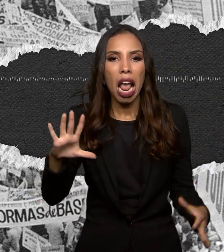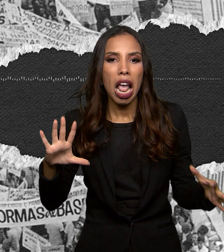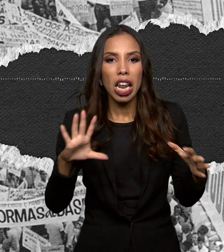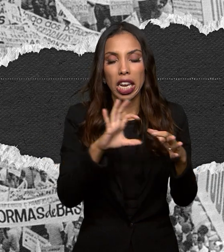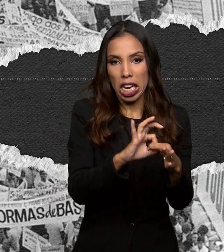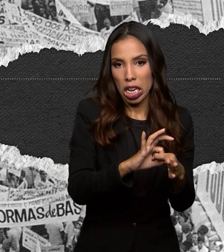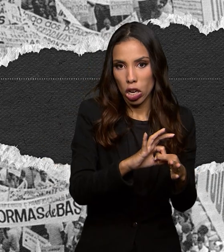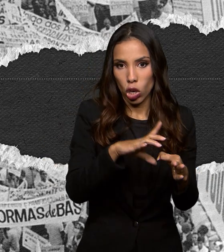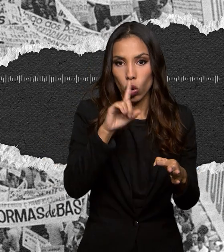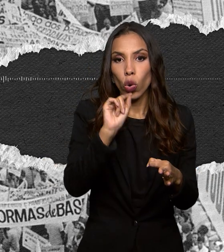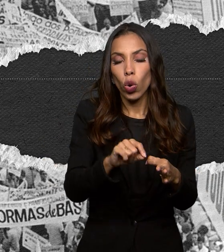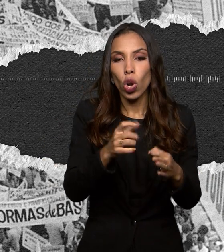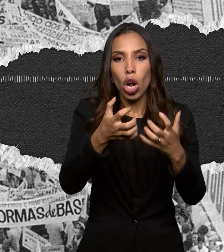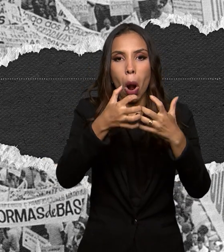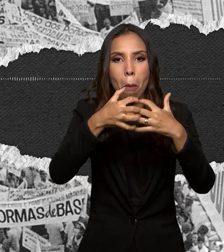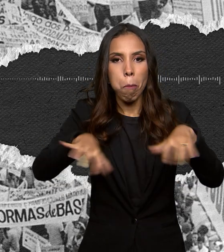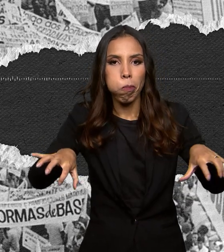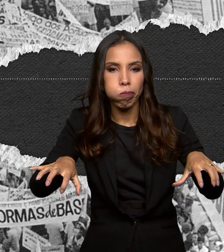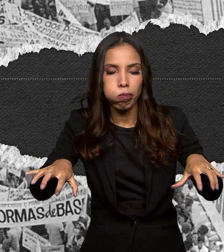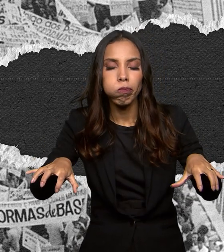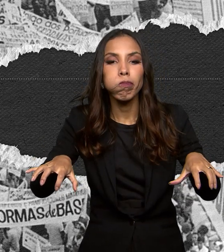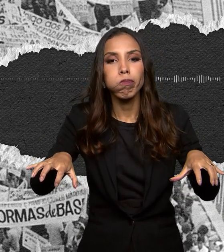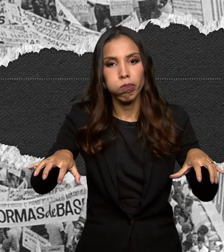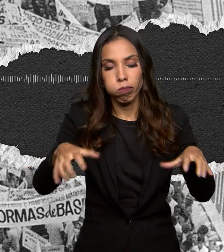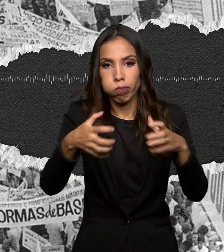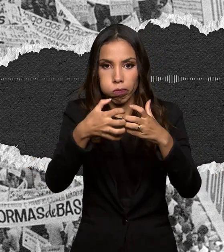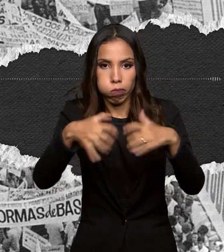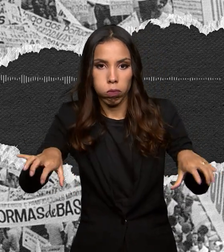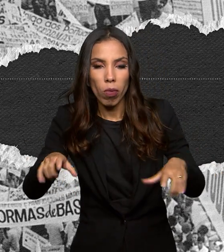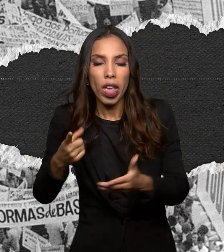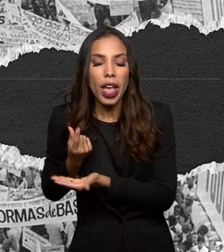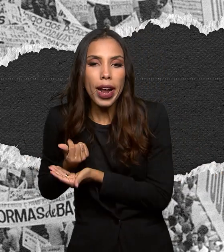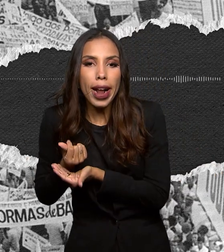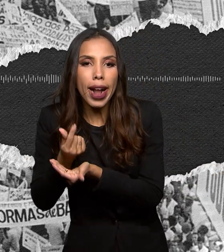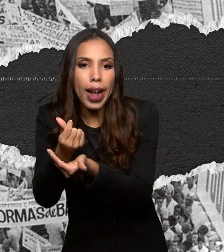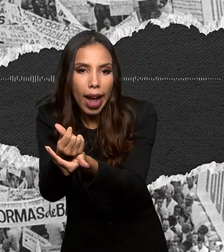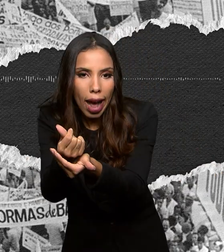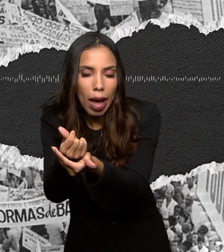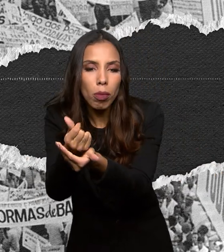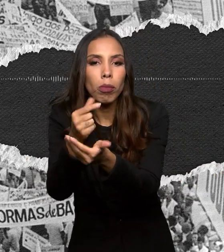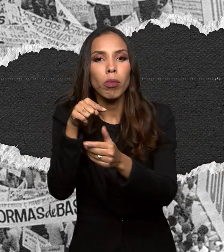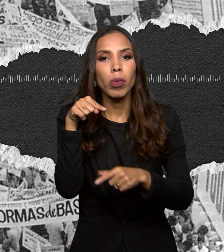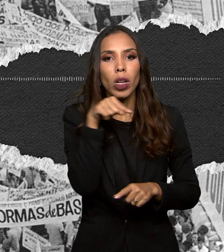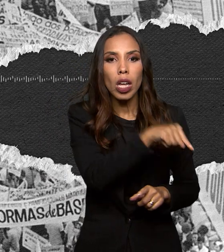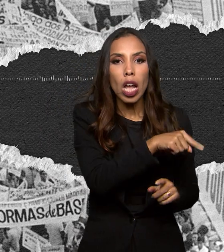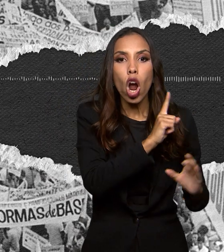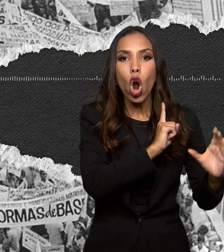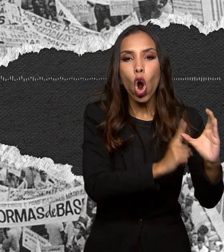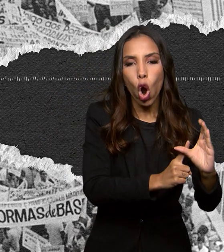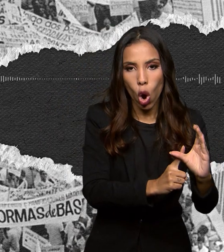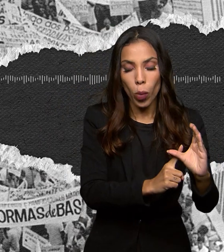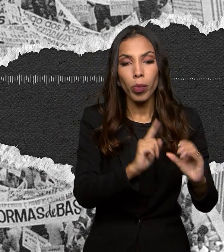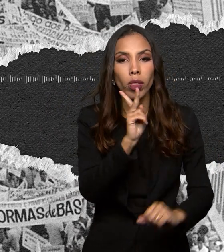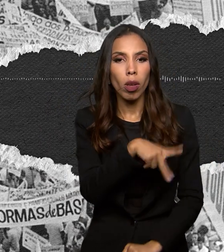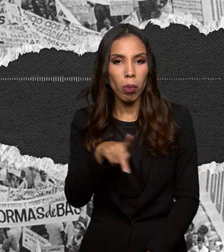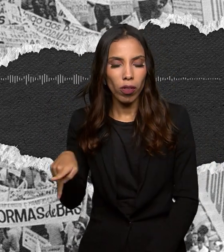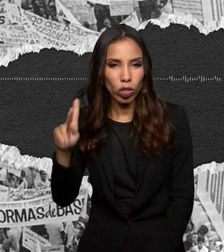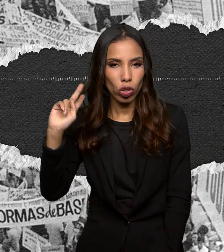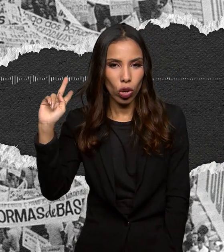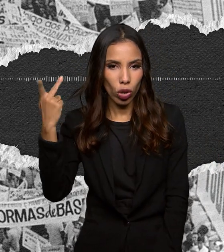mundo em duas partes a parte capitalista e a parte comunista. Esse é o professor de História da Universidade Federal de